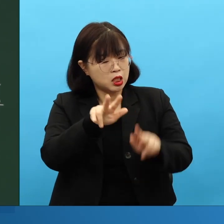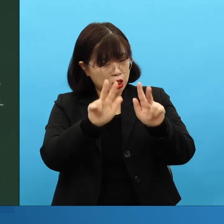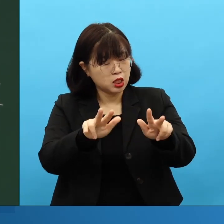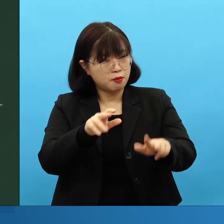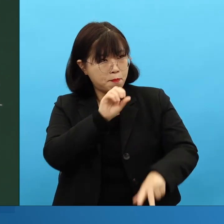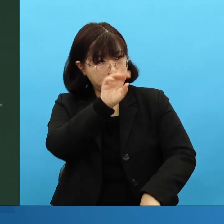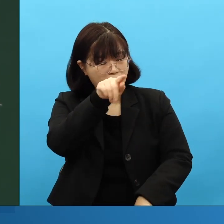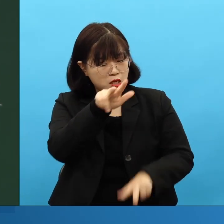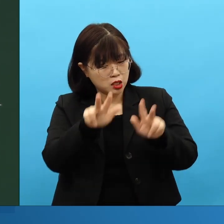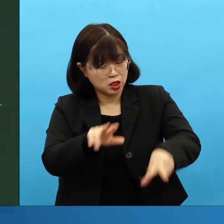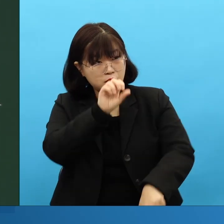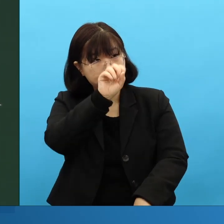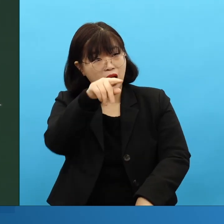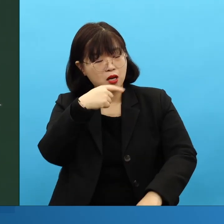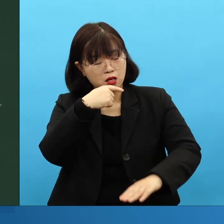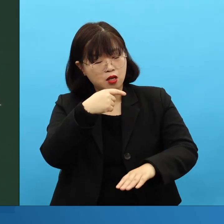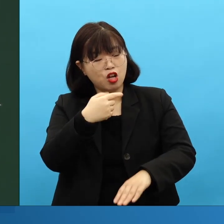지금 너는 이때를 위하여 있는 것이다.